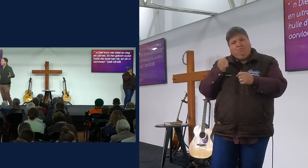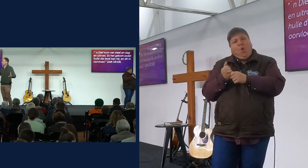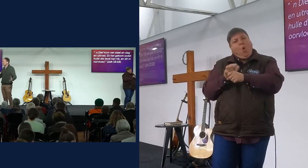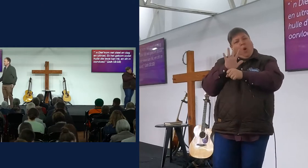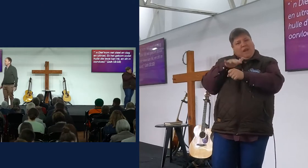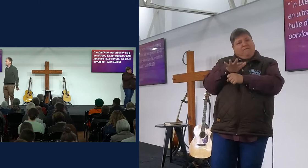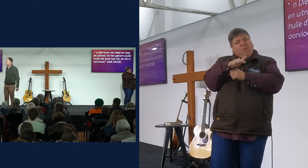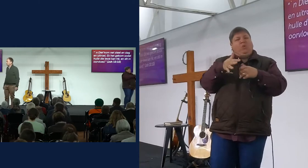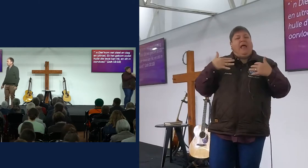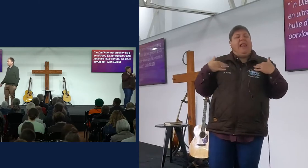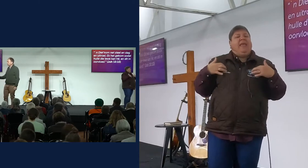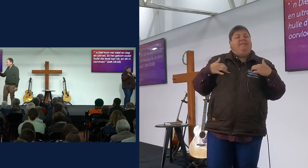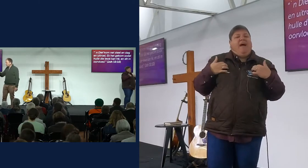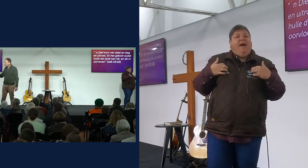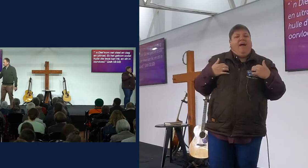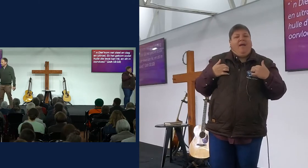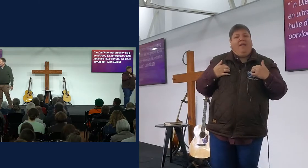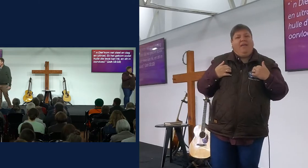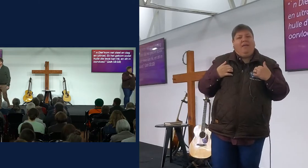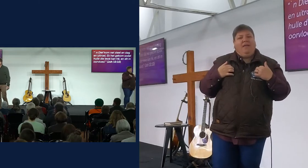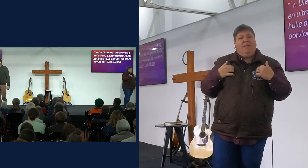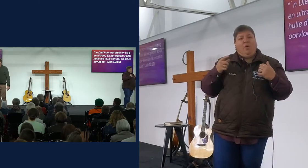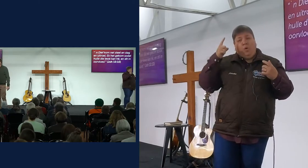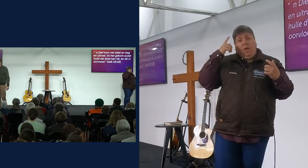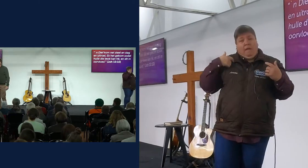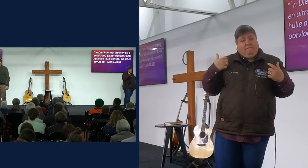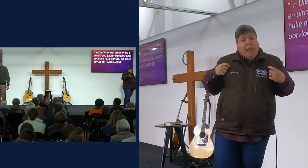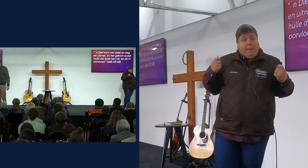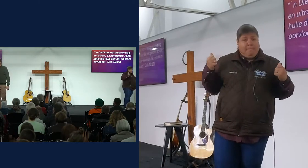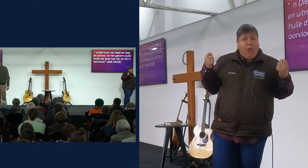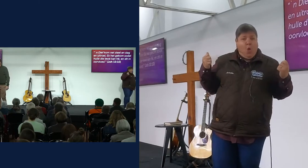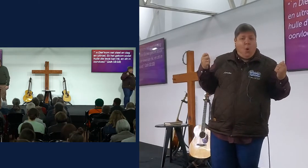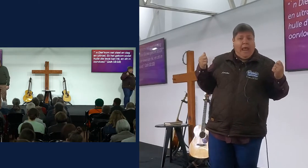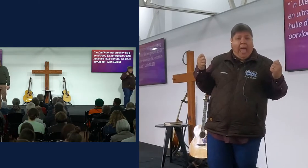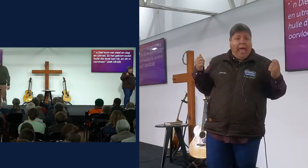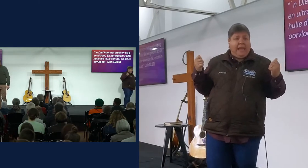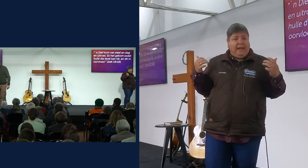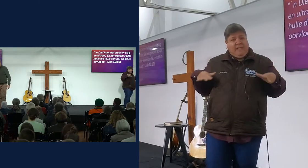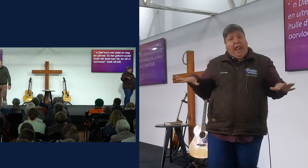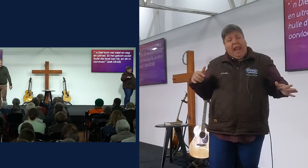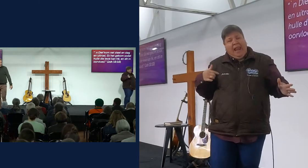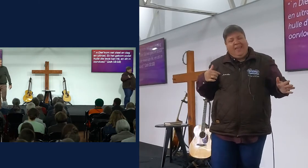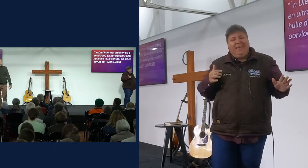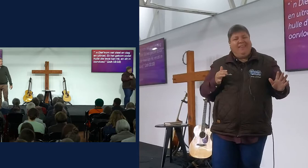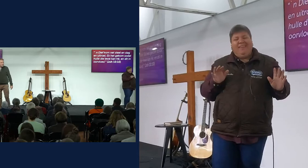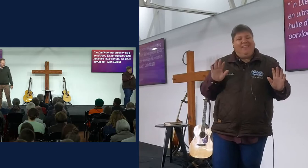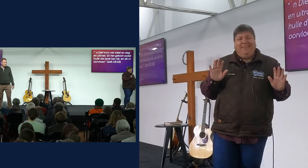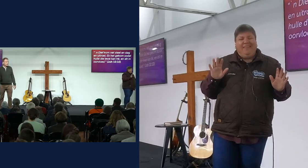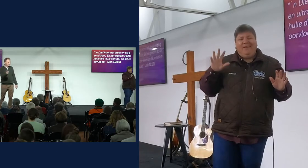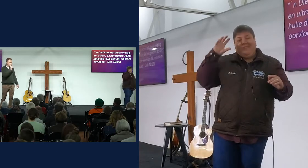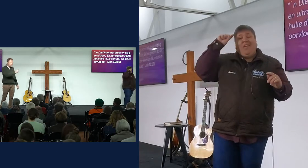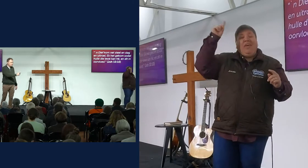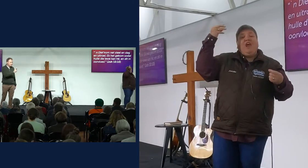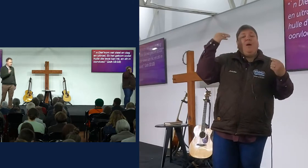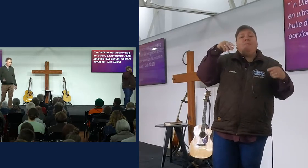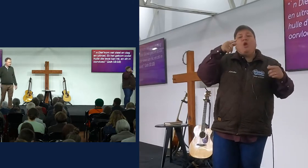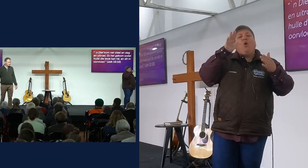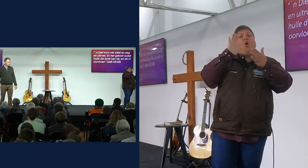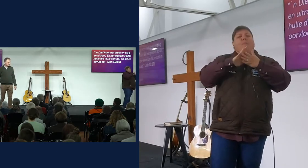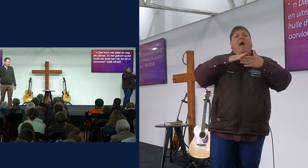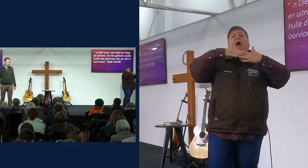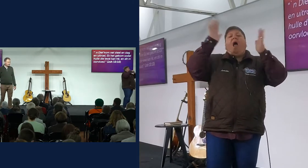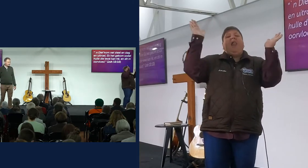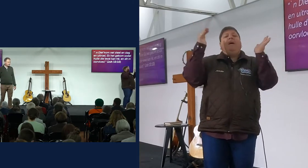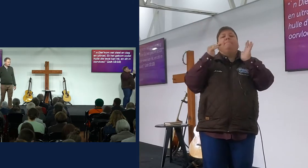denk, dit is financiële oorvloed, wil ek jou net daar keer, want die heren gebruik enige iemand, op enige plek, wat beskikbaar is om